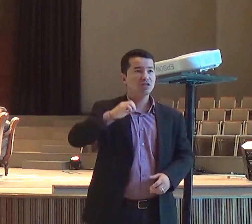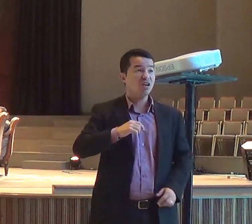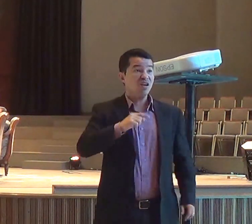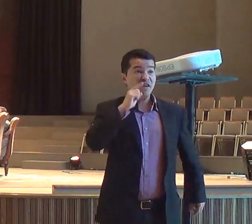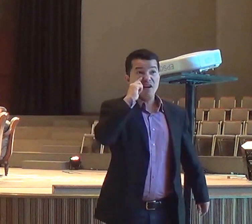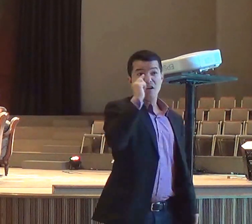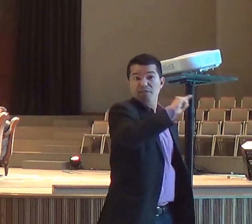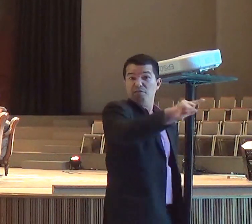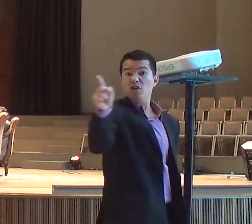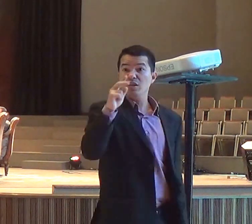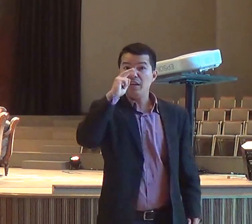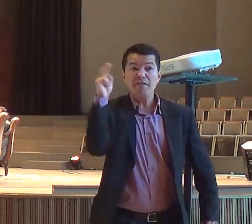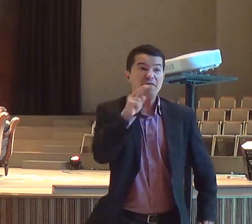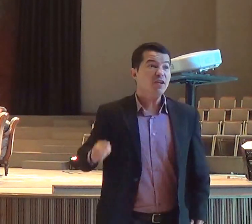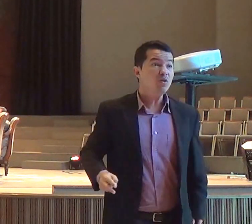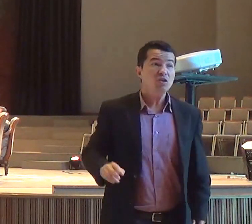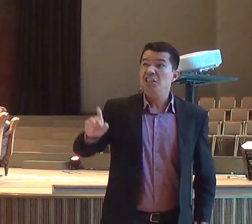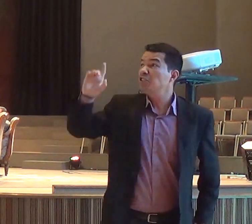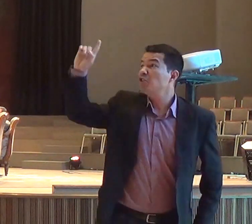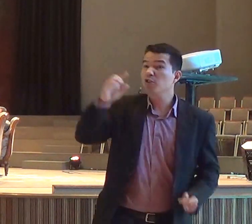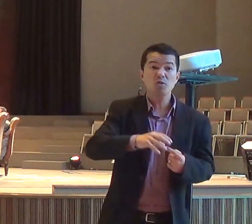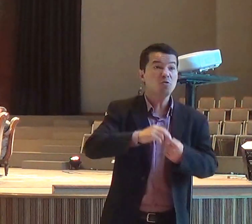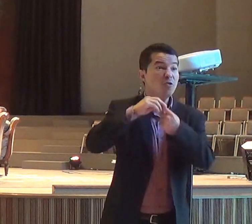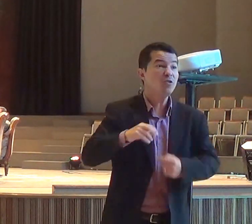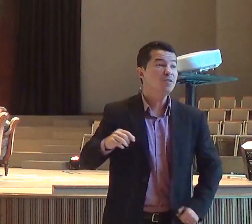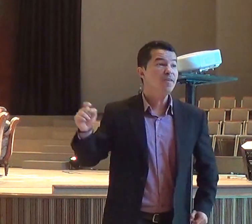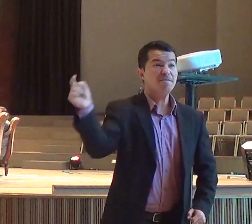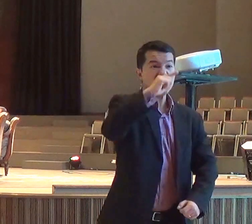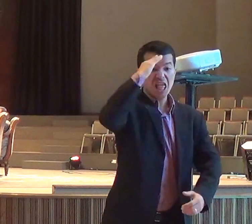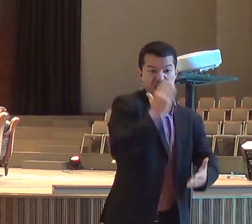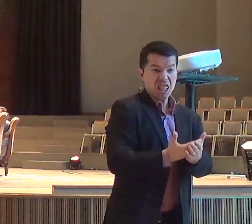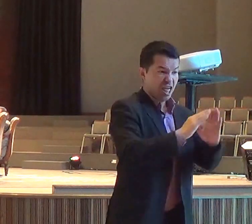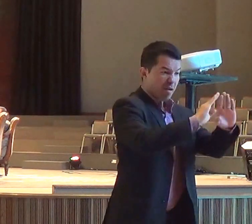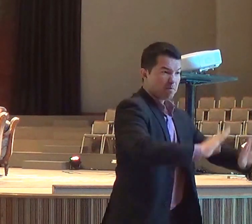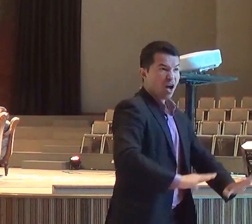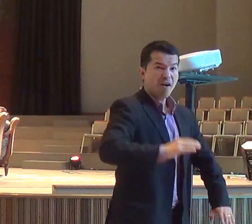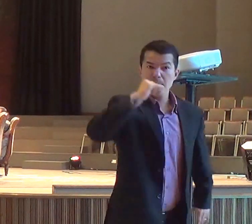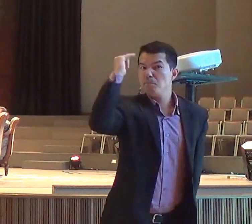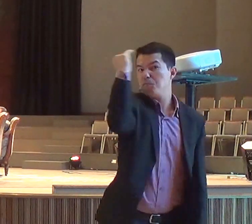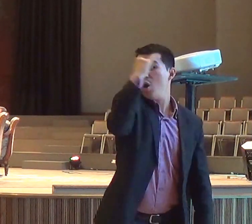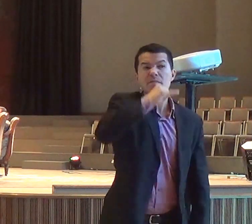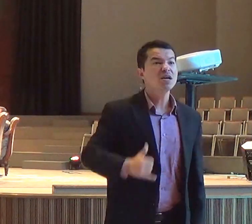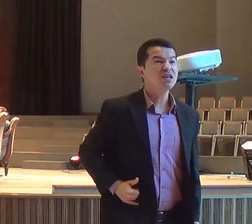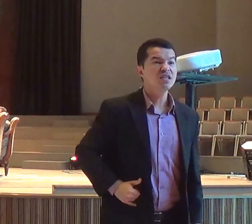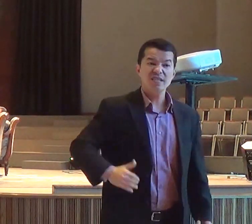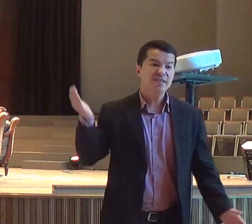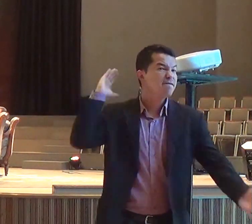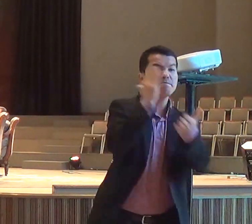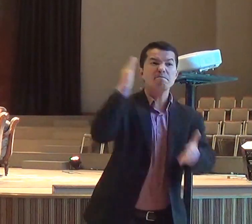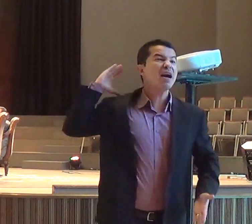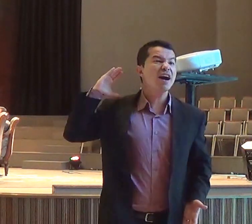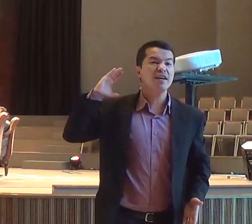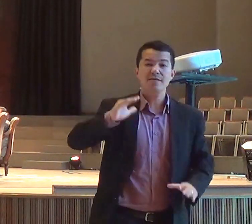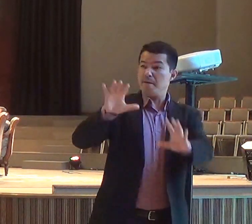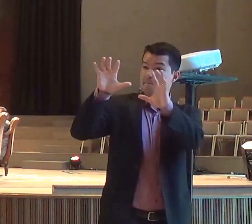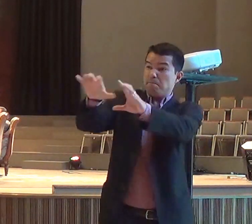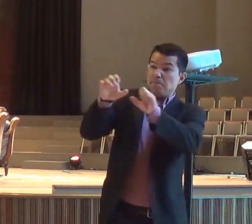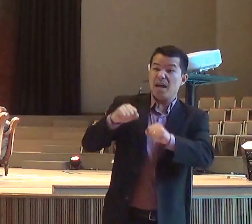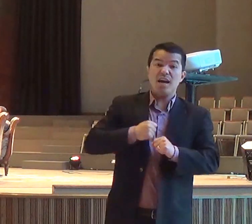momento, na nossa vida, em que o sussurro de Deus, se torna um grito, e ele vai dizer para a gente, olha,